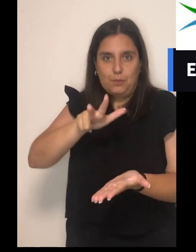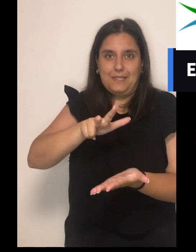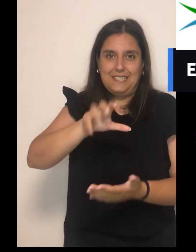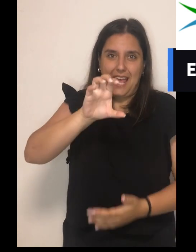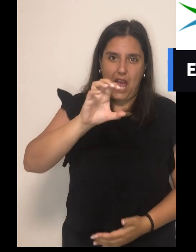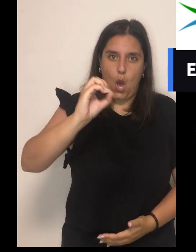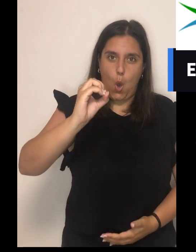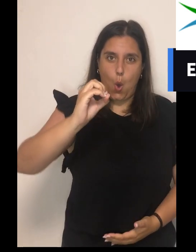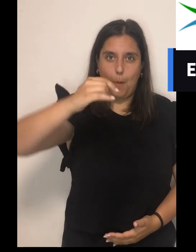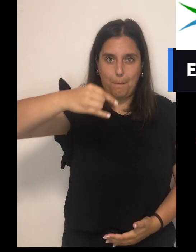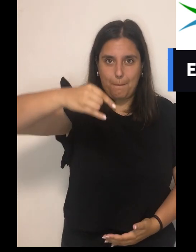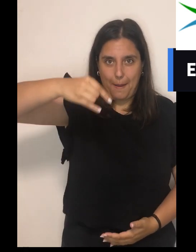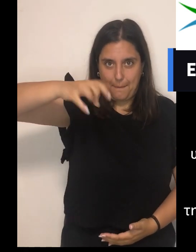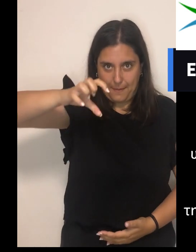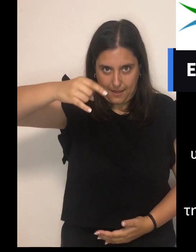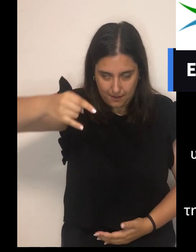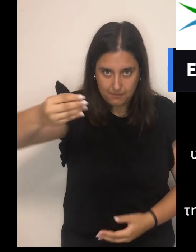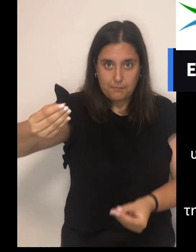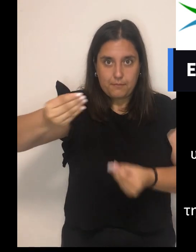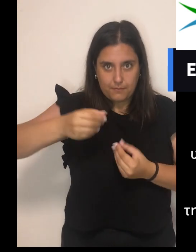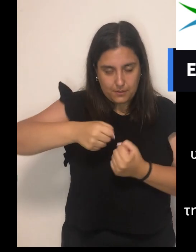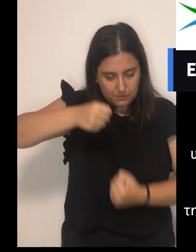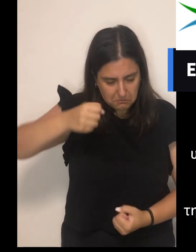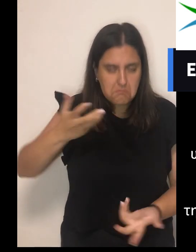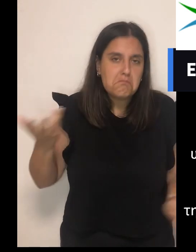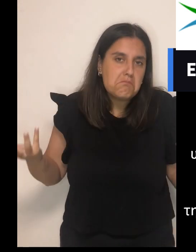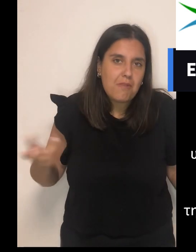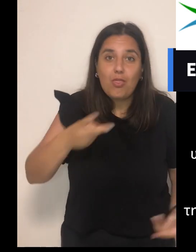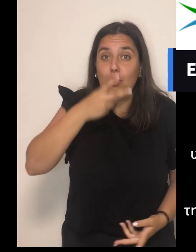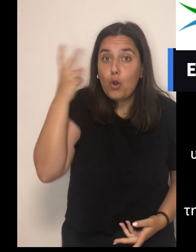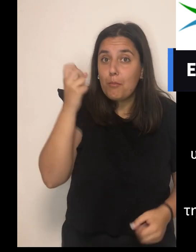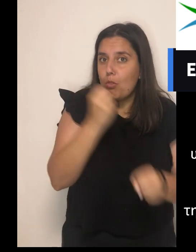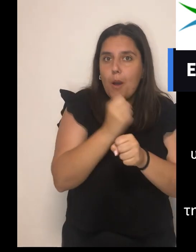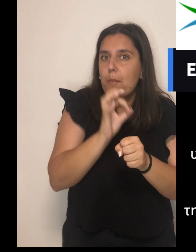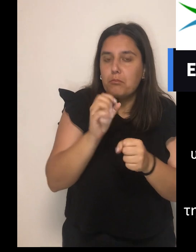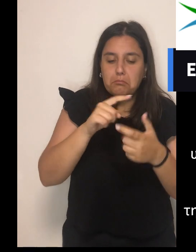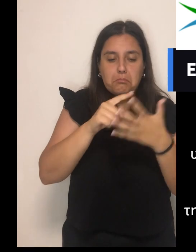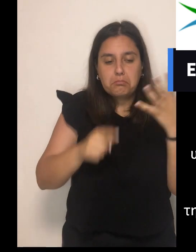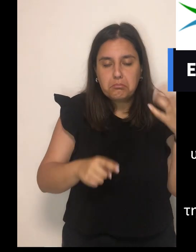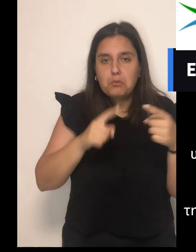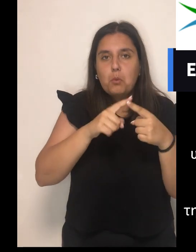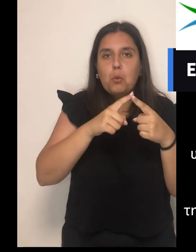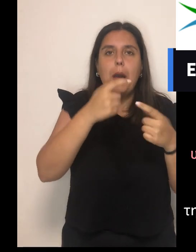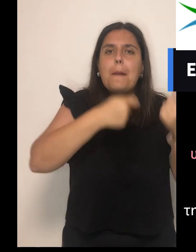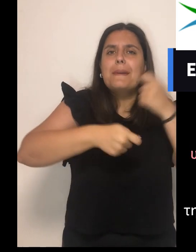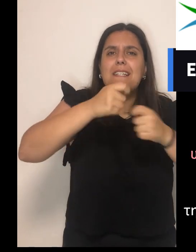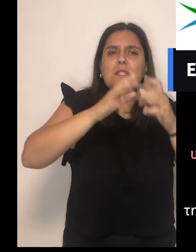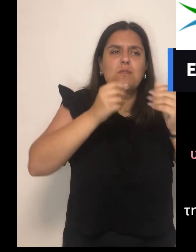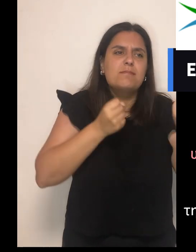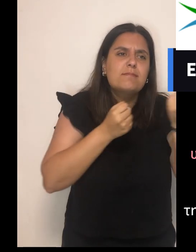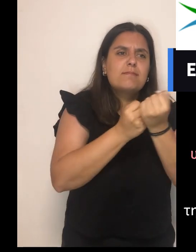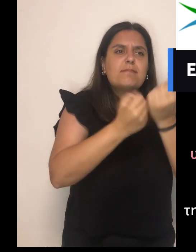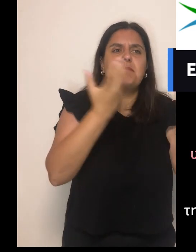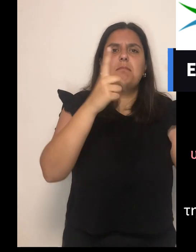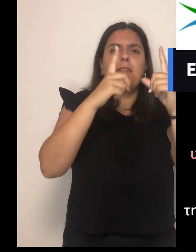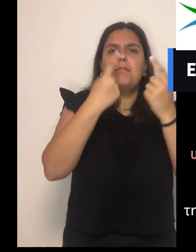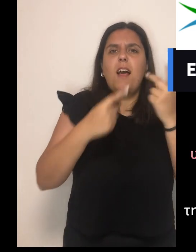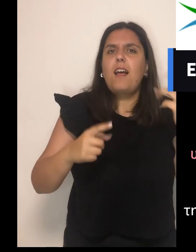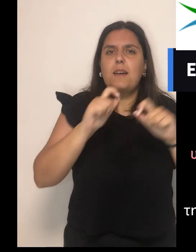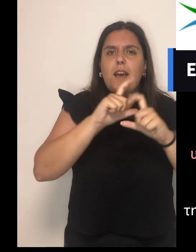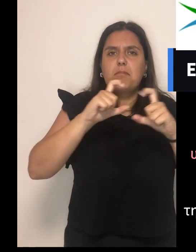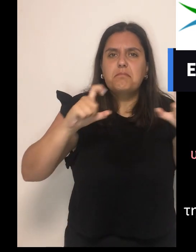πιστοποίησης στο ΝΕΟΠΕΠ, μπορείς να εργαστείς σε επιχειρήσεις κατασκευής ή υποστήριξης προϊόντων